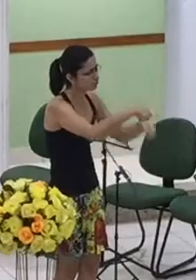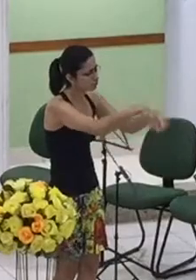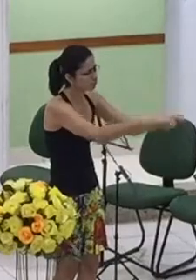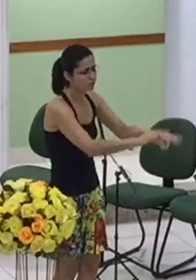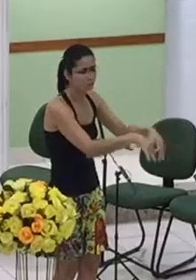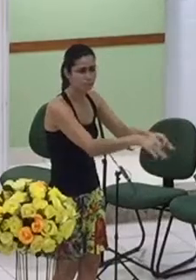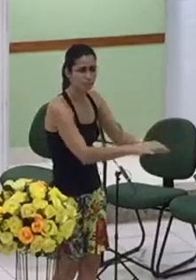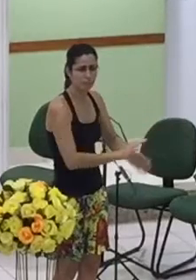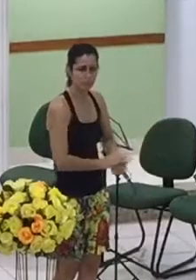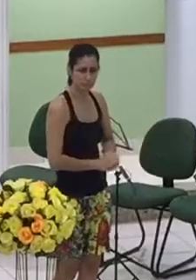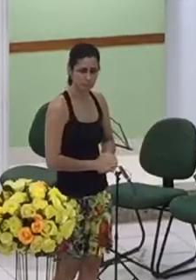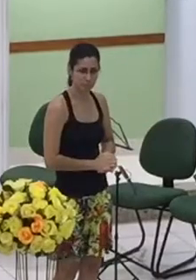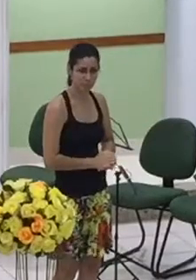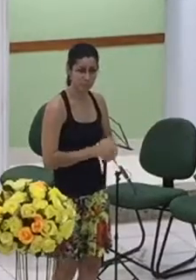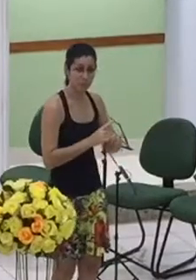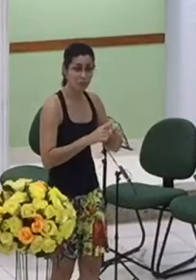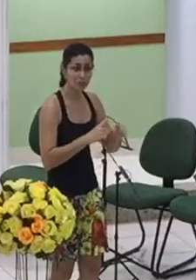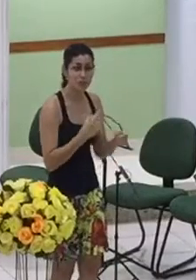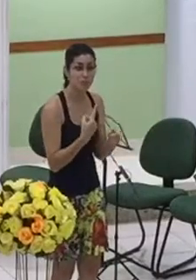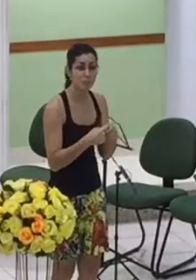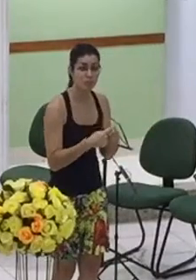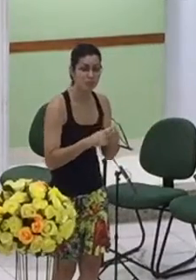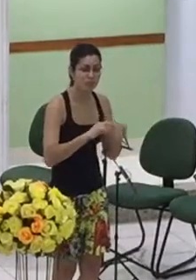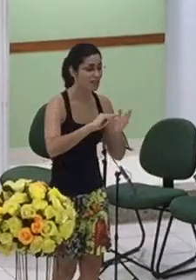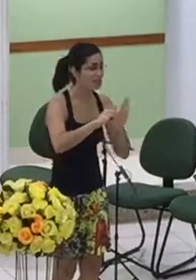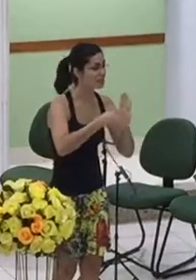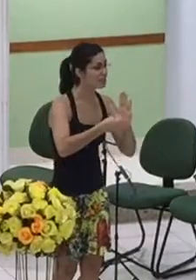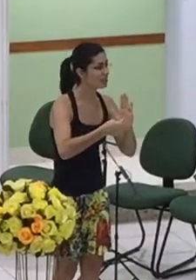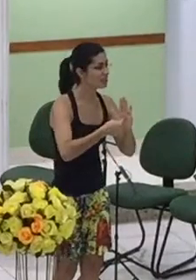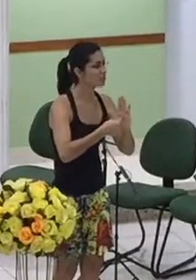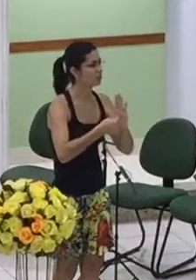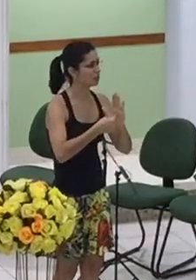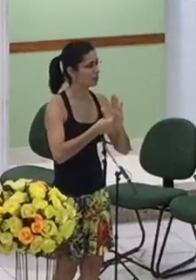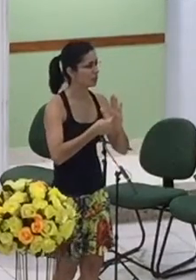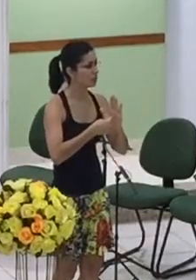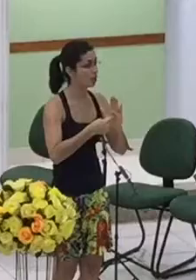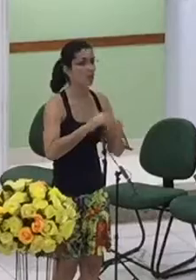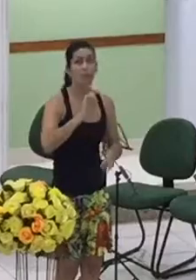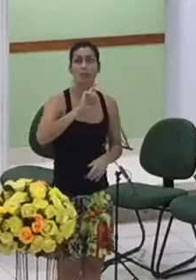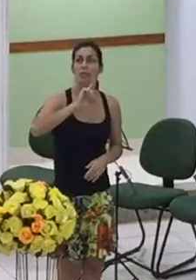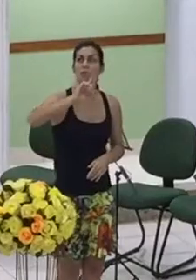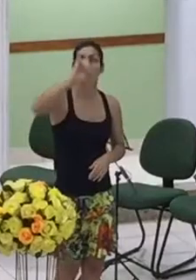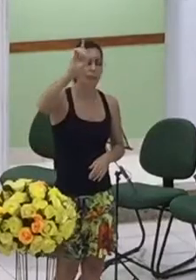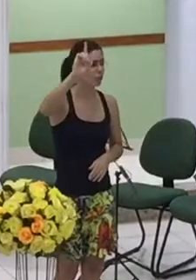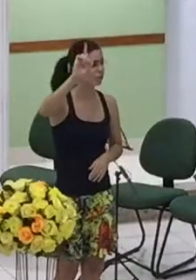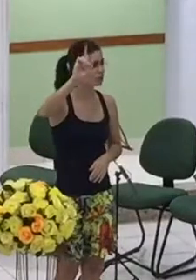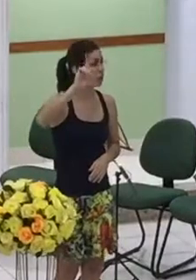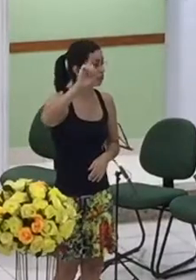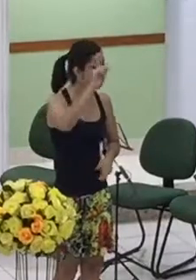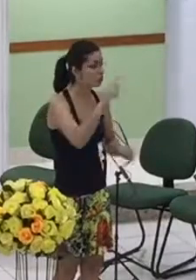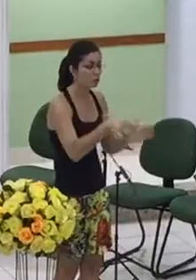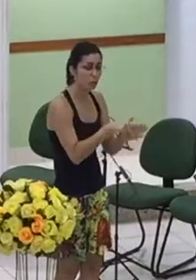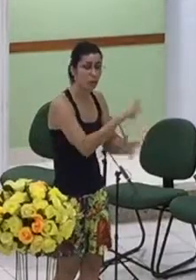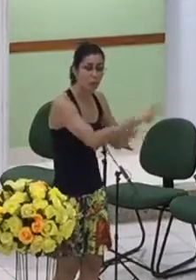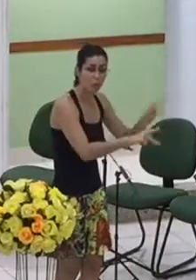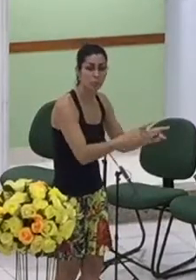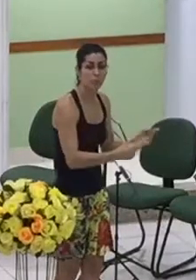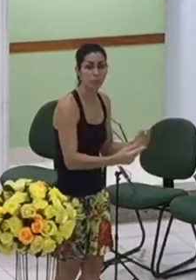ela reconhece que o Deus de Israel é o único Deus capaz de ir então ela deixa